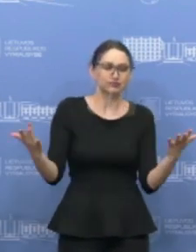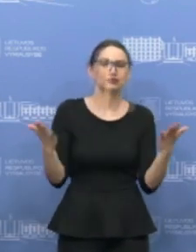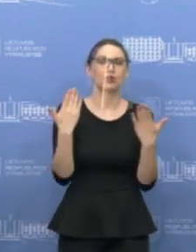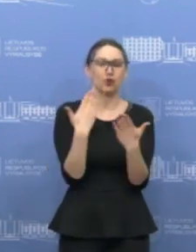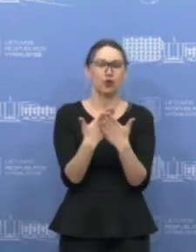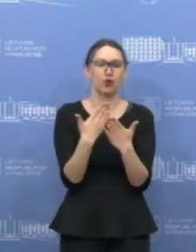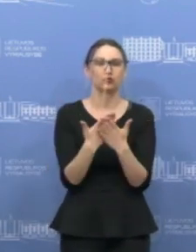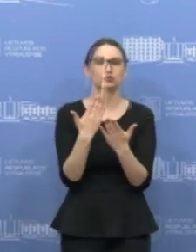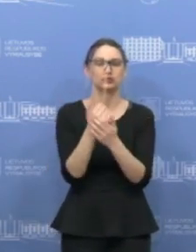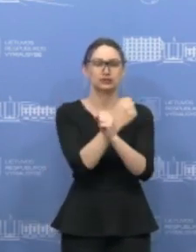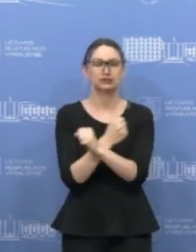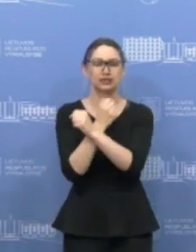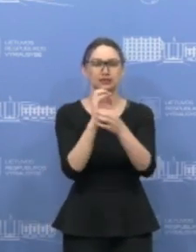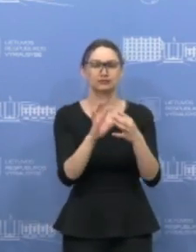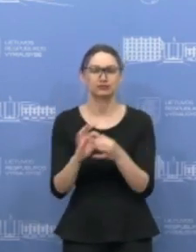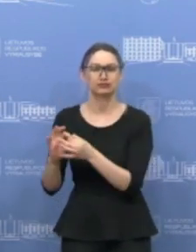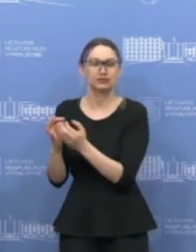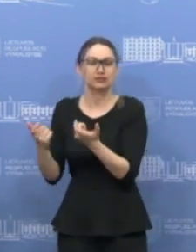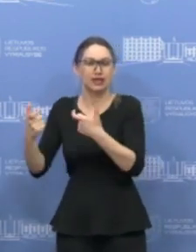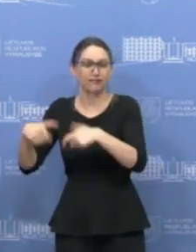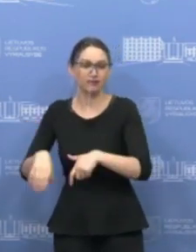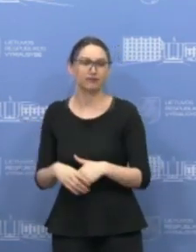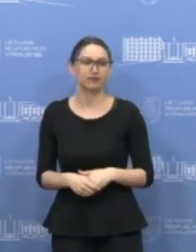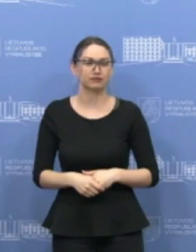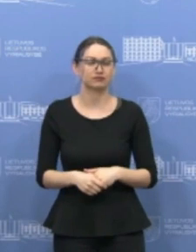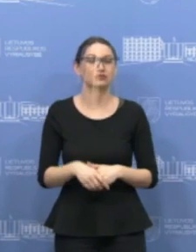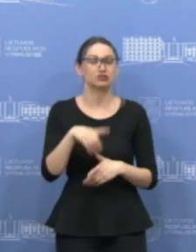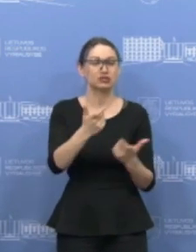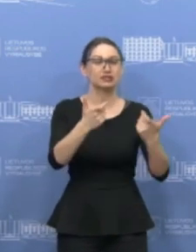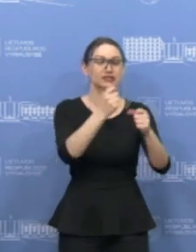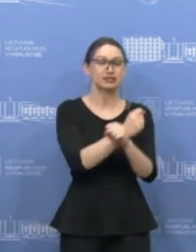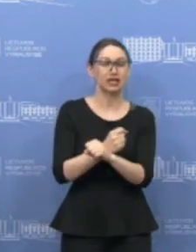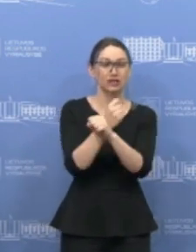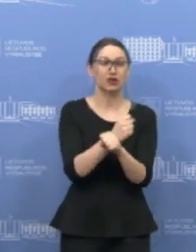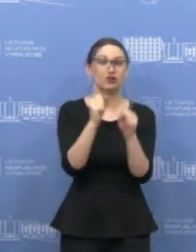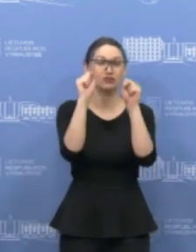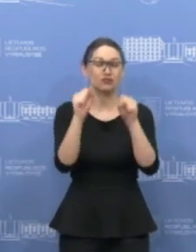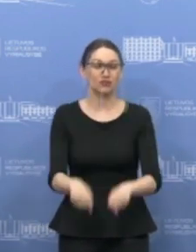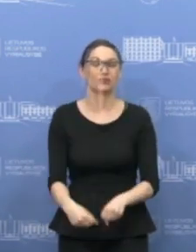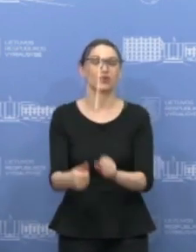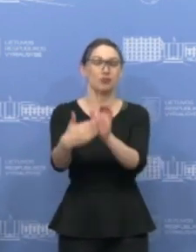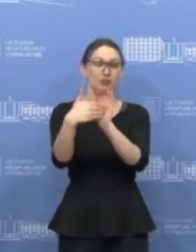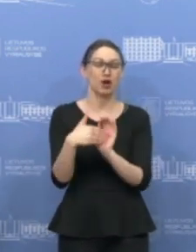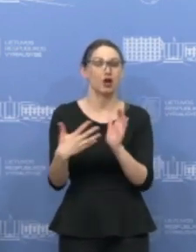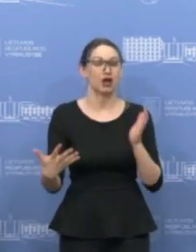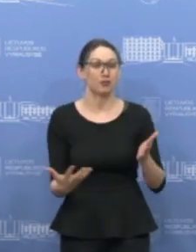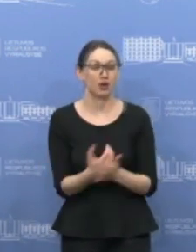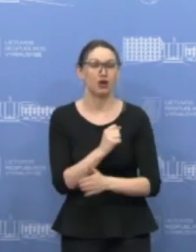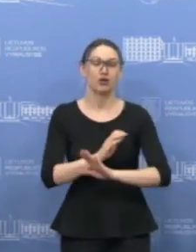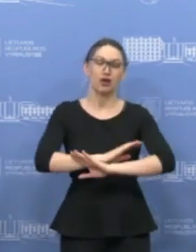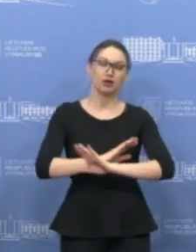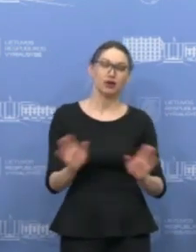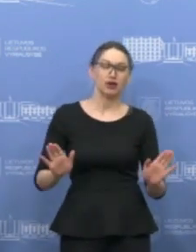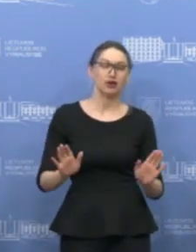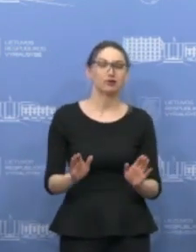priklausančios valdybėms. Ar būtent tokios galės pretenduoti į finansinę varamą, kaip ir privatus verslas?